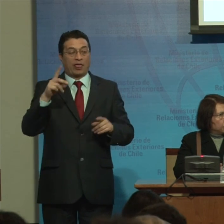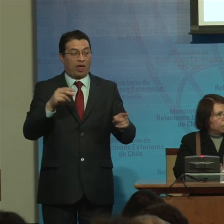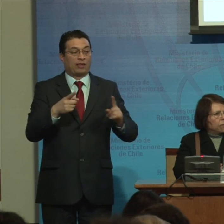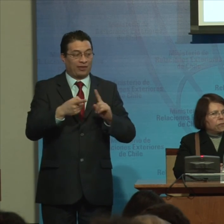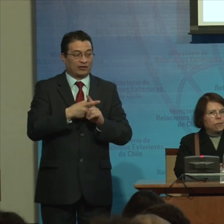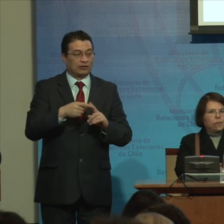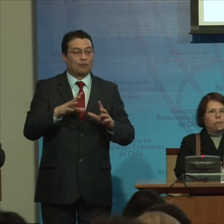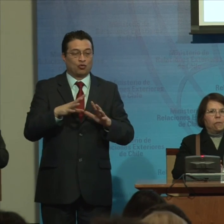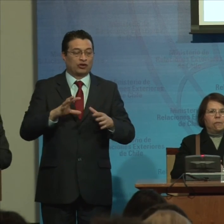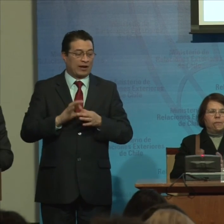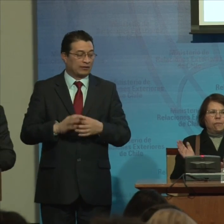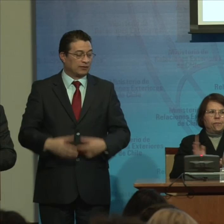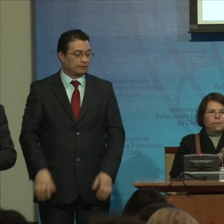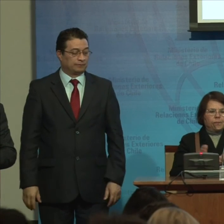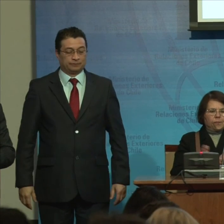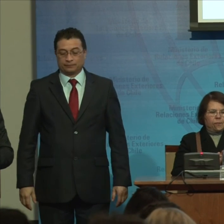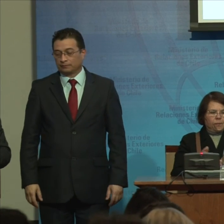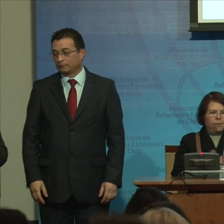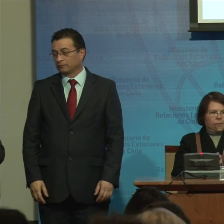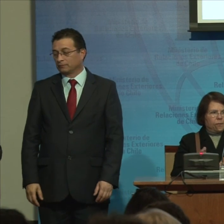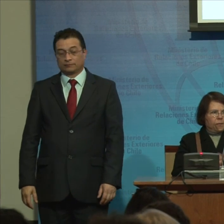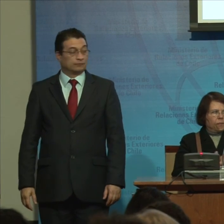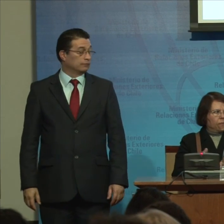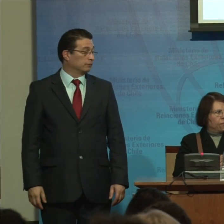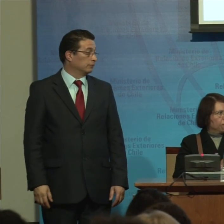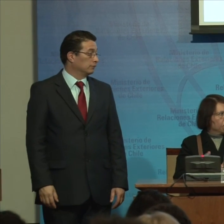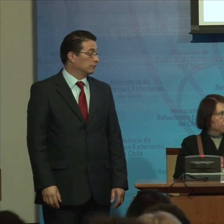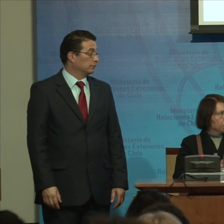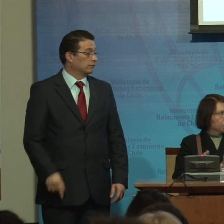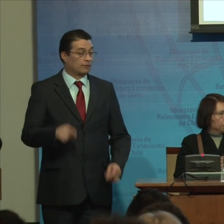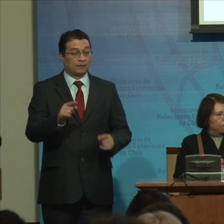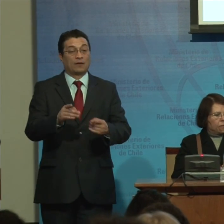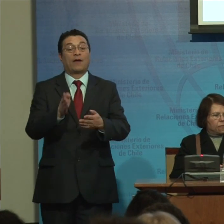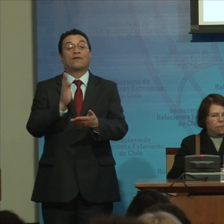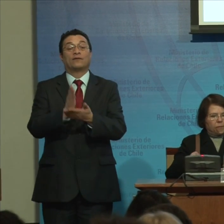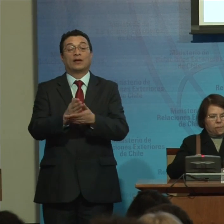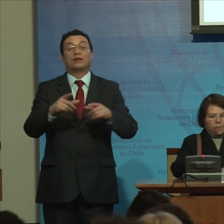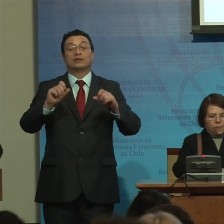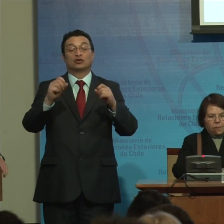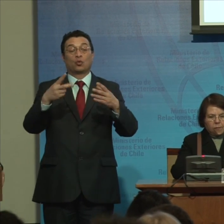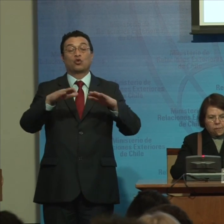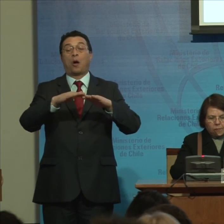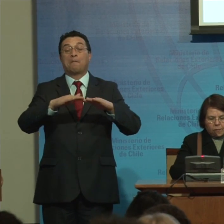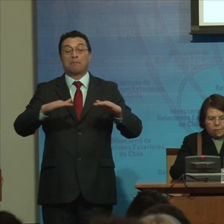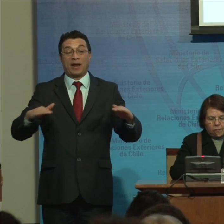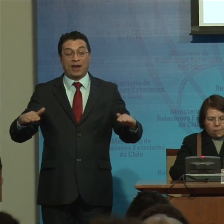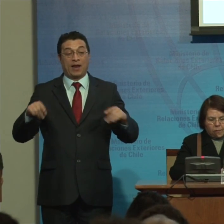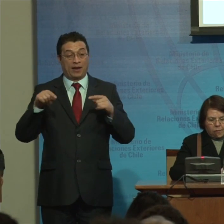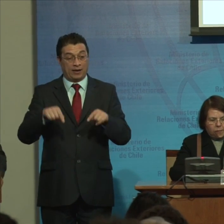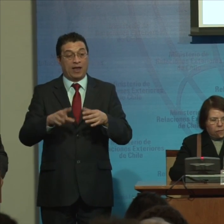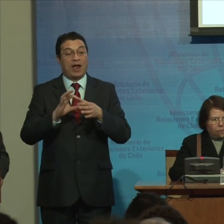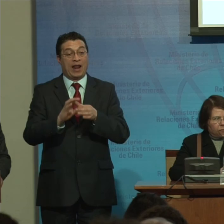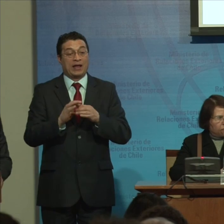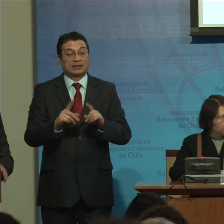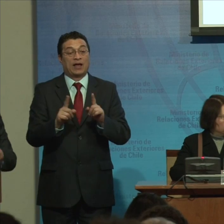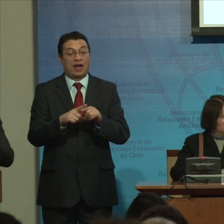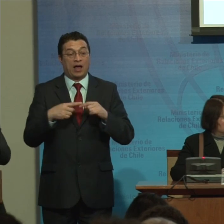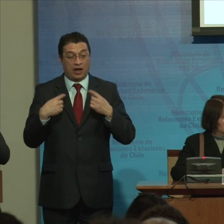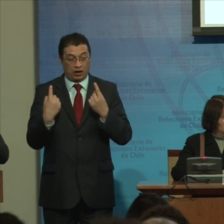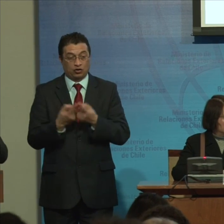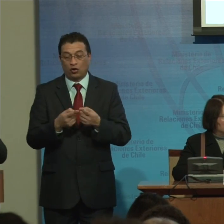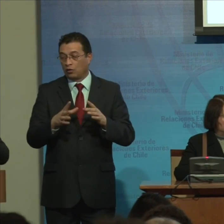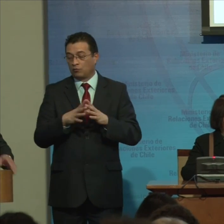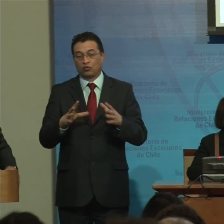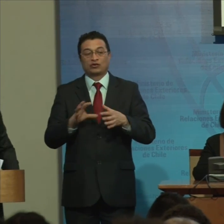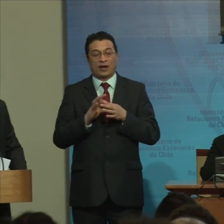Muchas gracias Bueno Damos por finalizado Este segundo panel Le damos las gracias A todos Así que Muchas